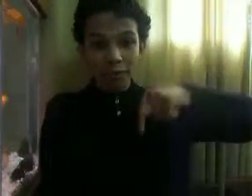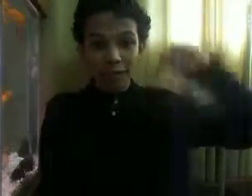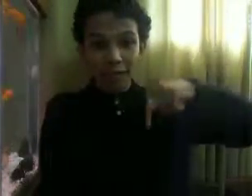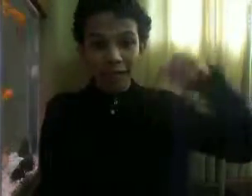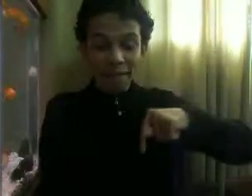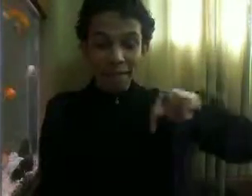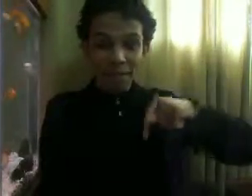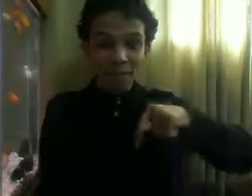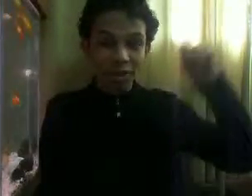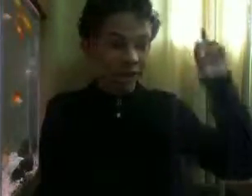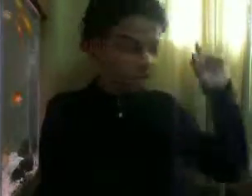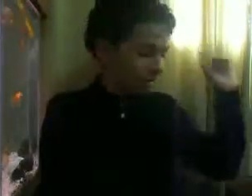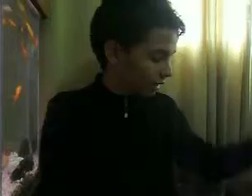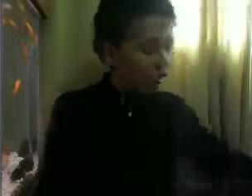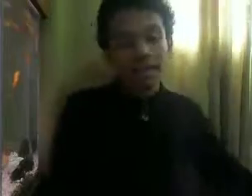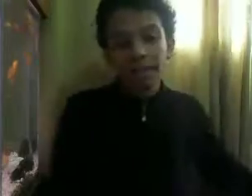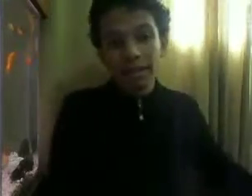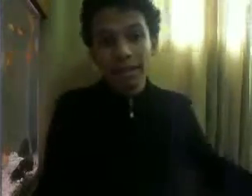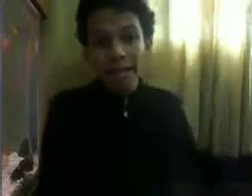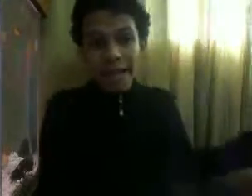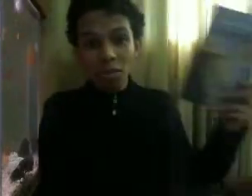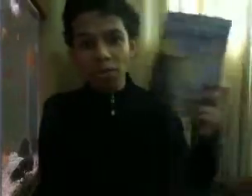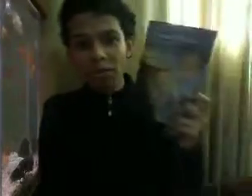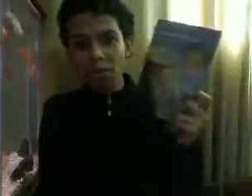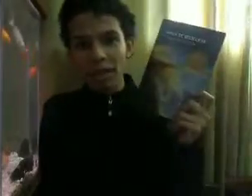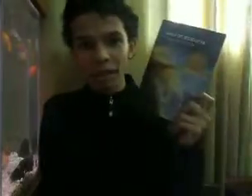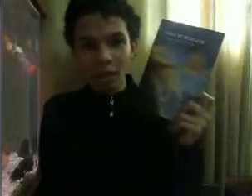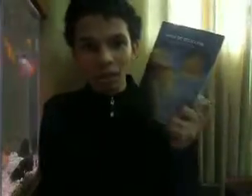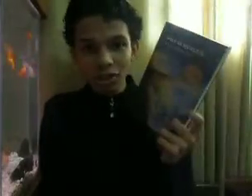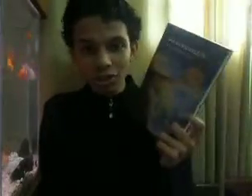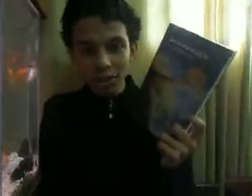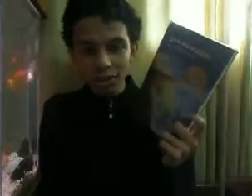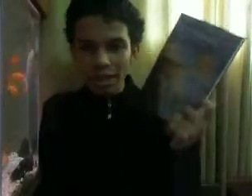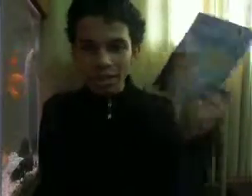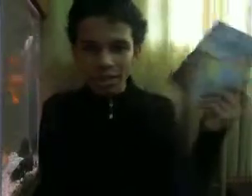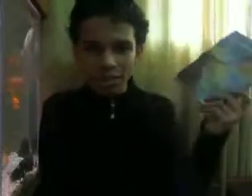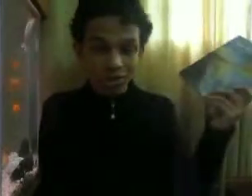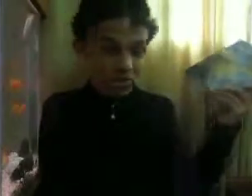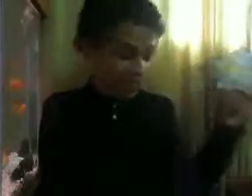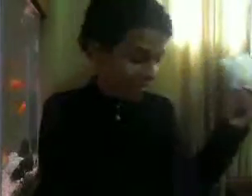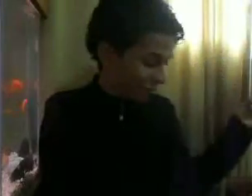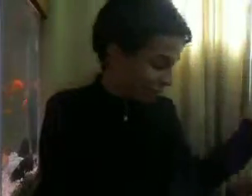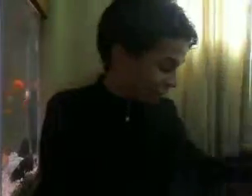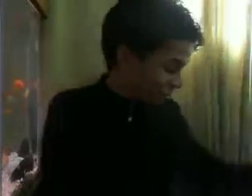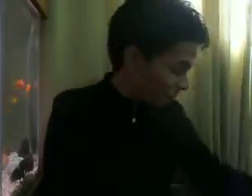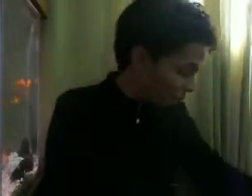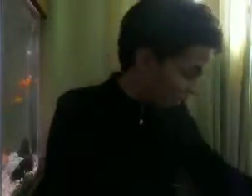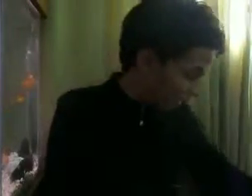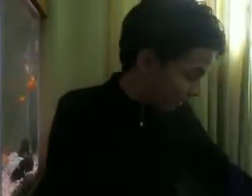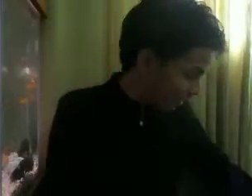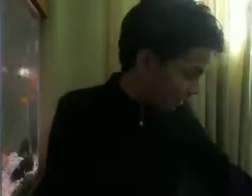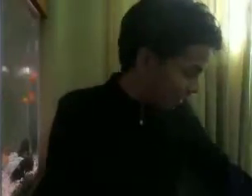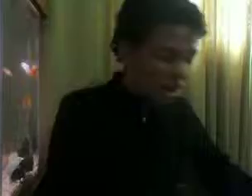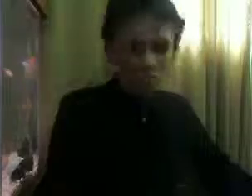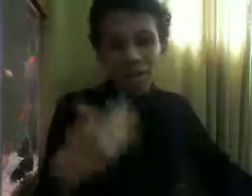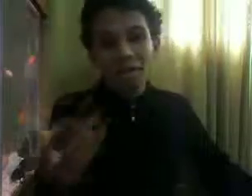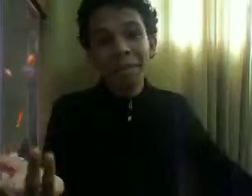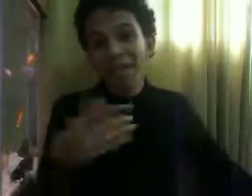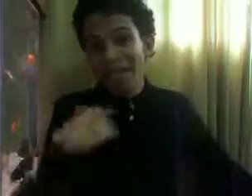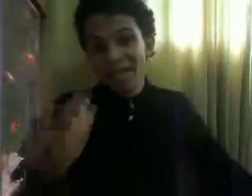filme lá embaixo Vocês Leiam o livro Pelo amor de Deus Antes de verem o filme Porque Ou não também Se você